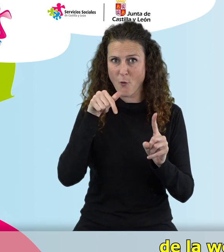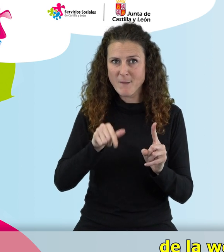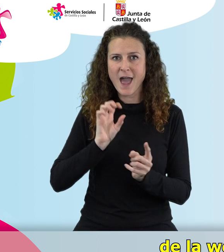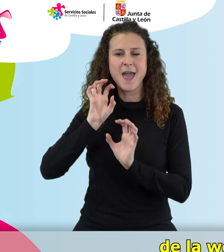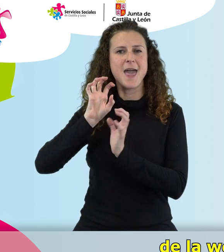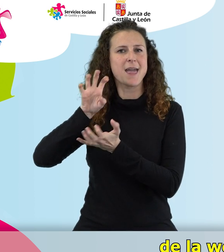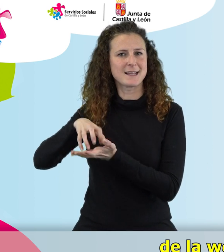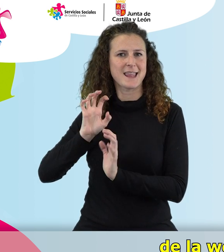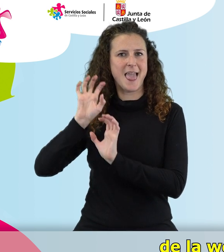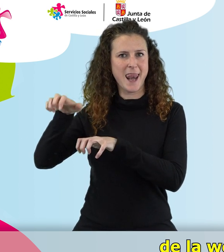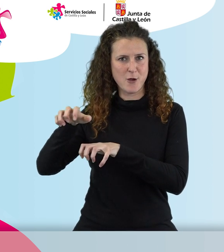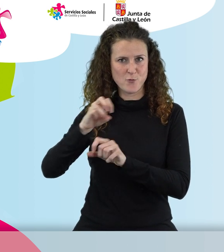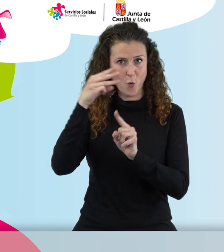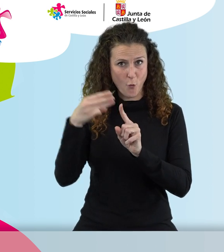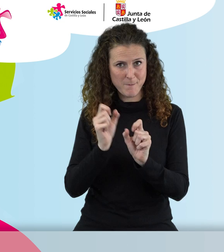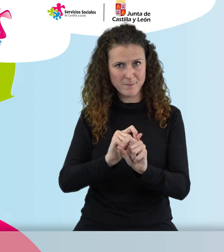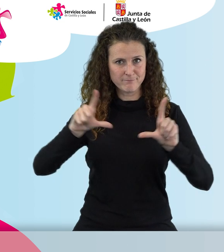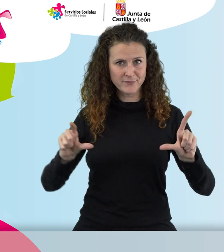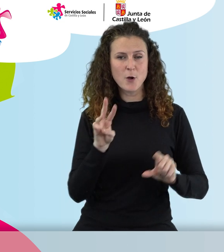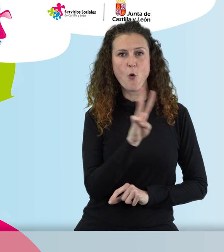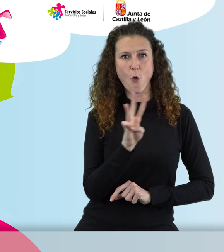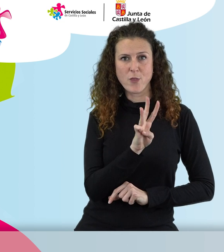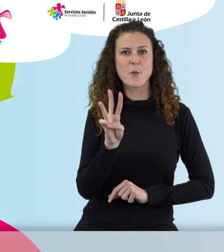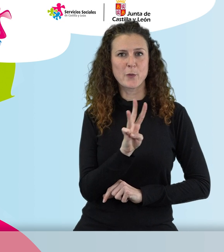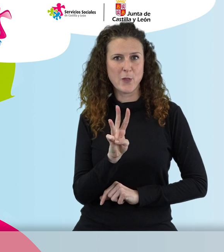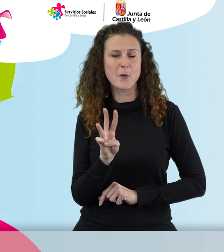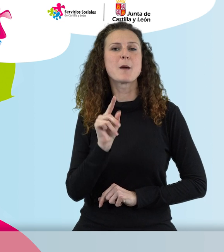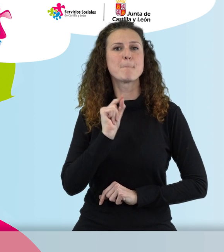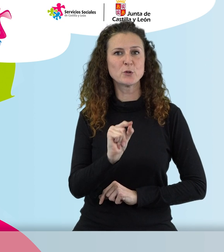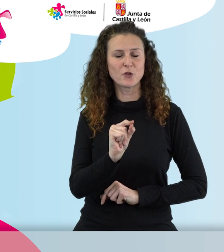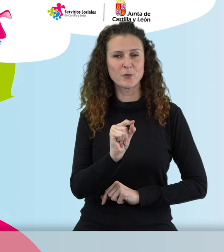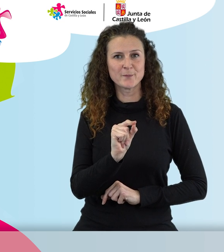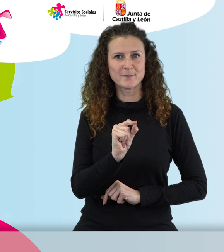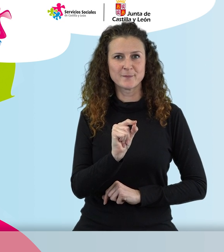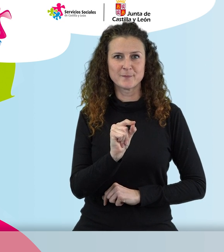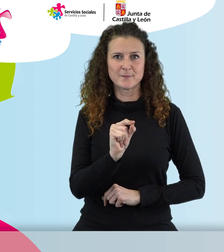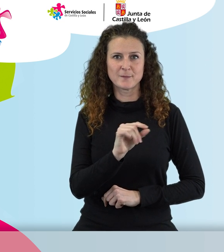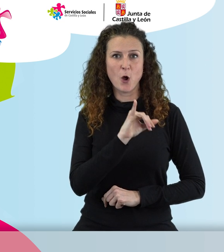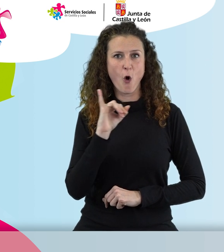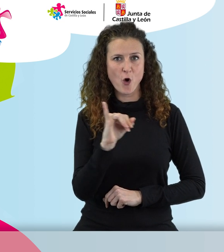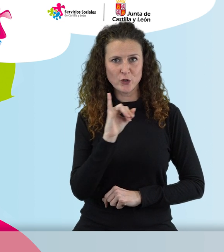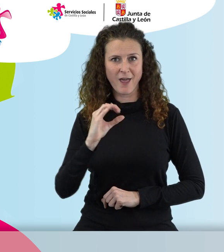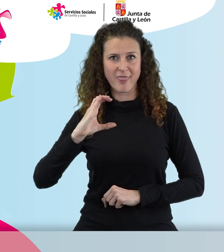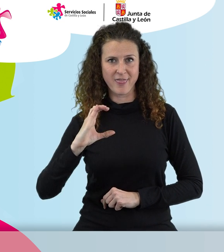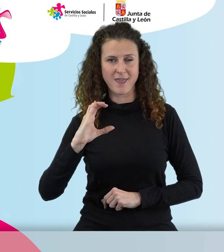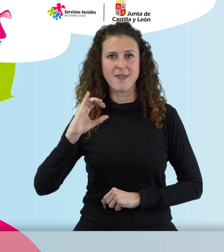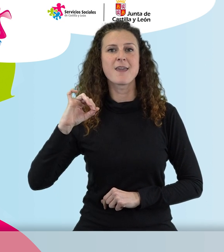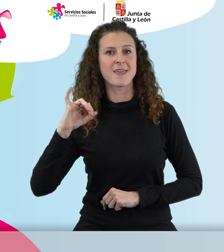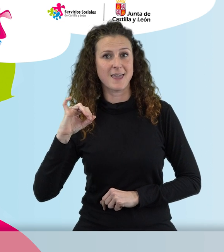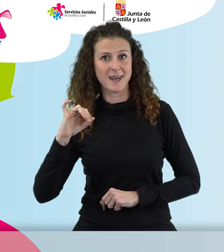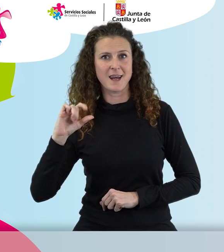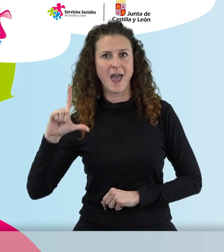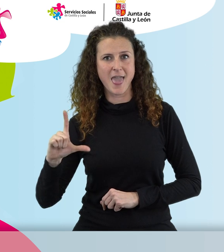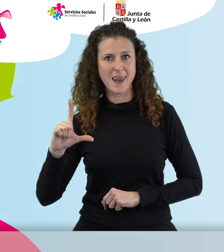Junta de Castilla y León www.jcl